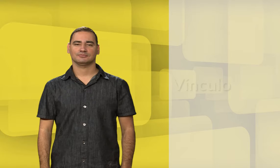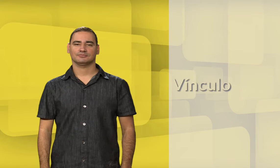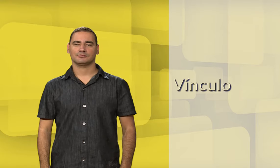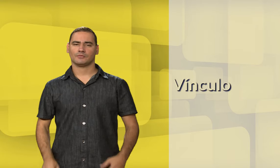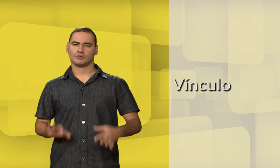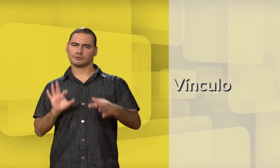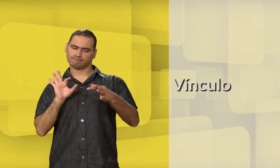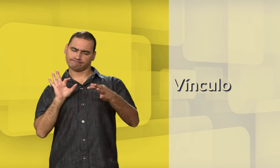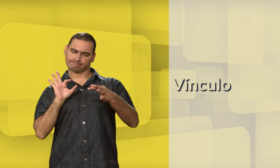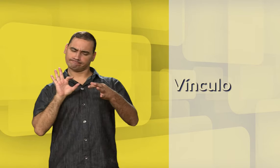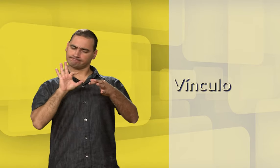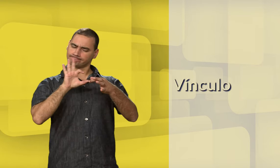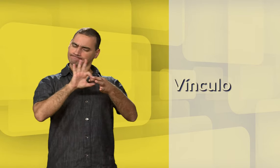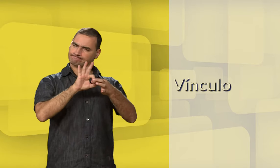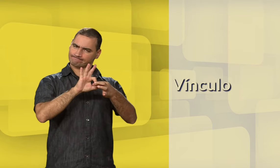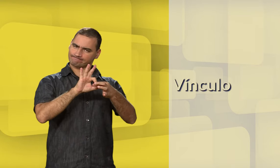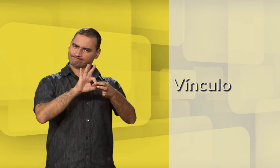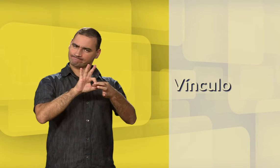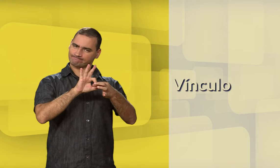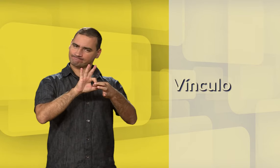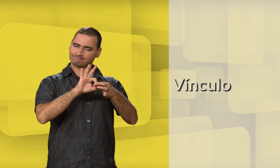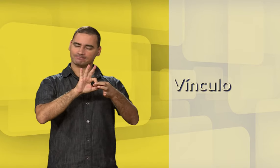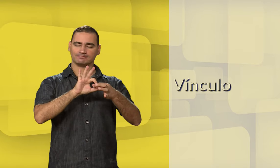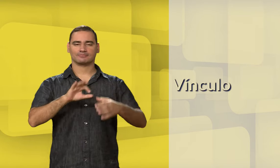Vínculo Saia Mãe Aissão